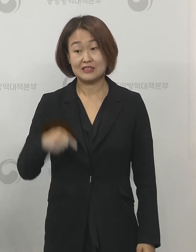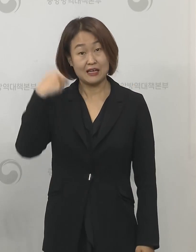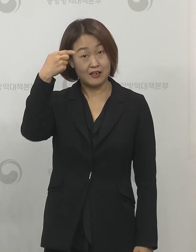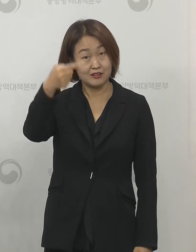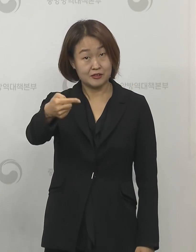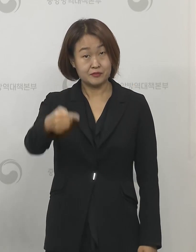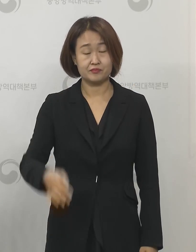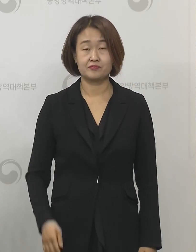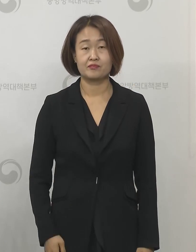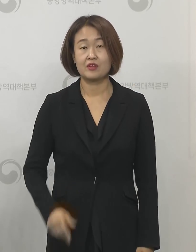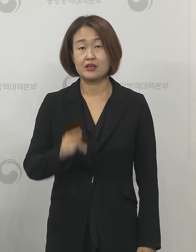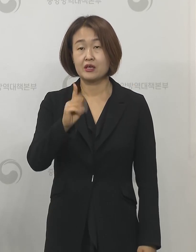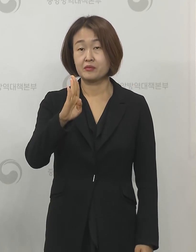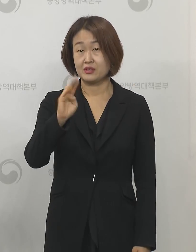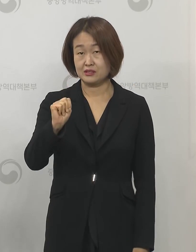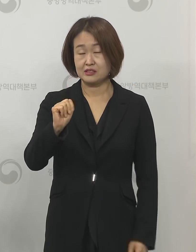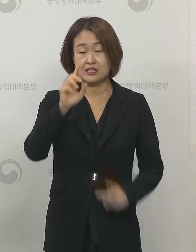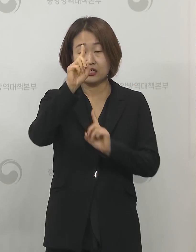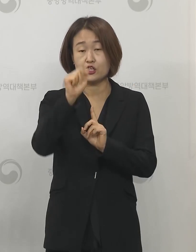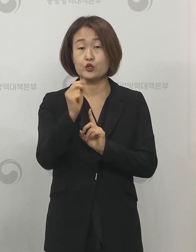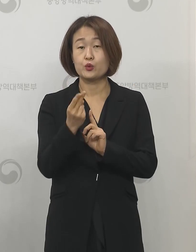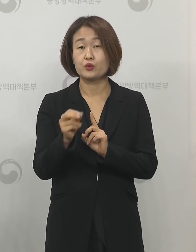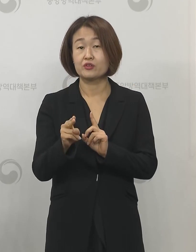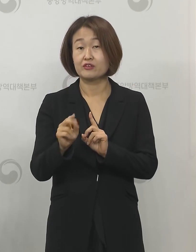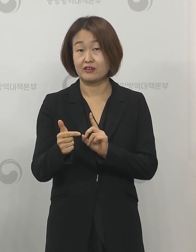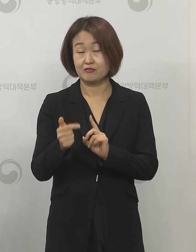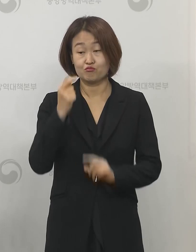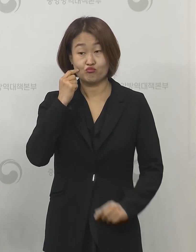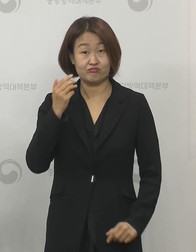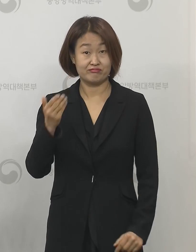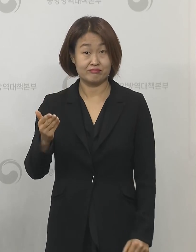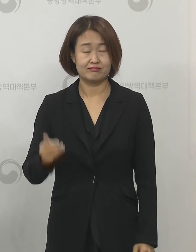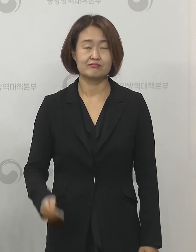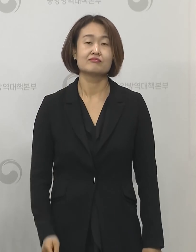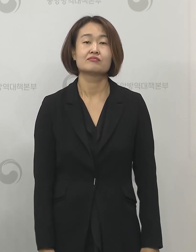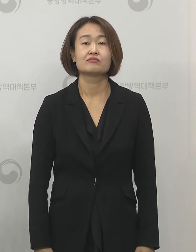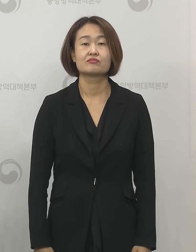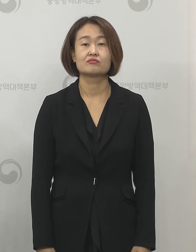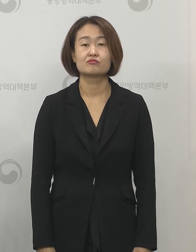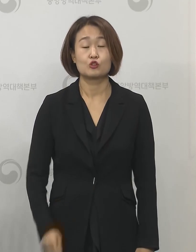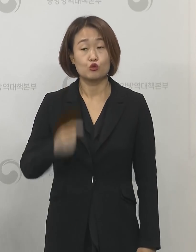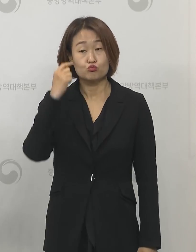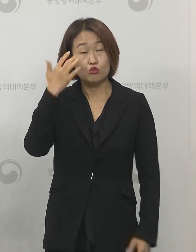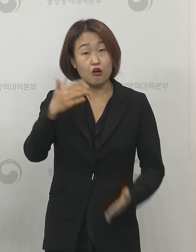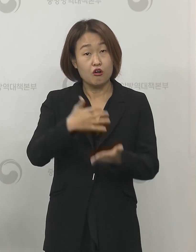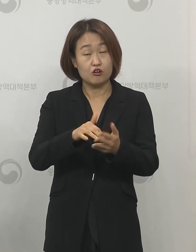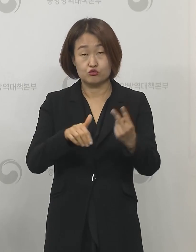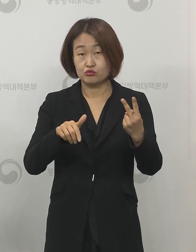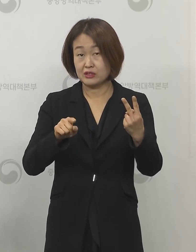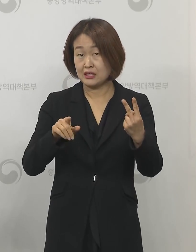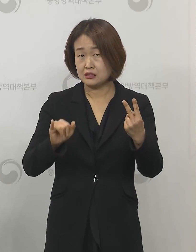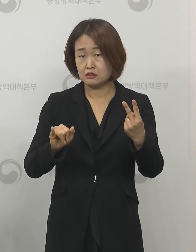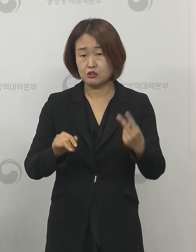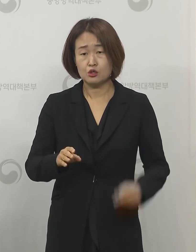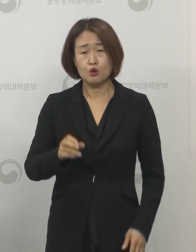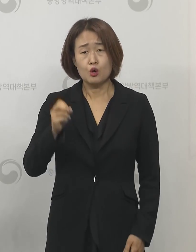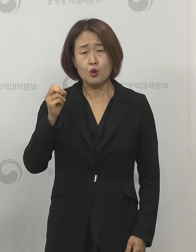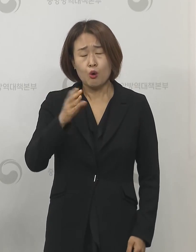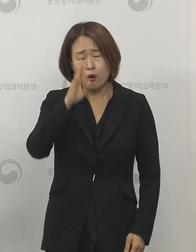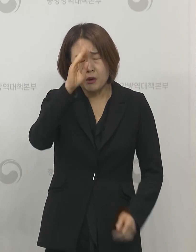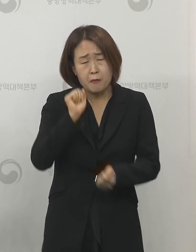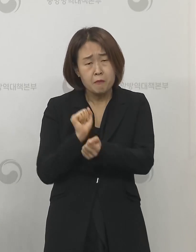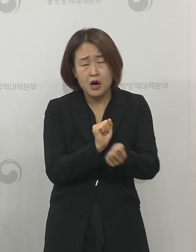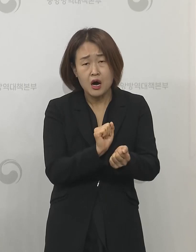KBS 이효연 기자님 질문입니다 두 가지 질문입니다 재양성자들이